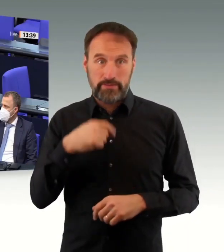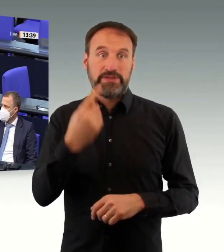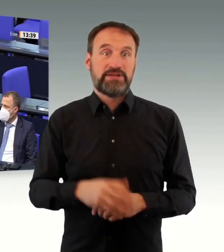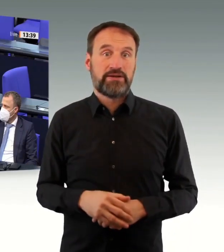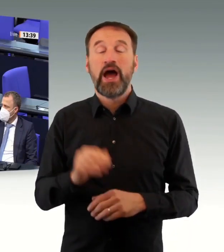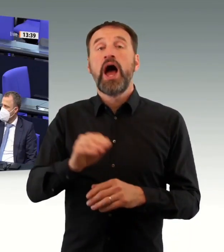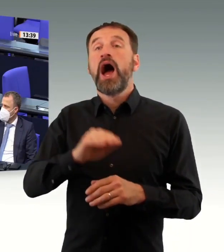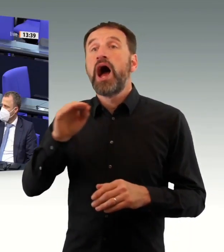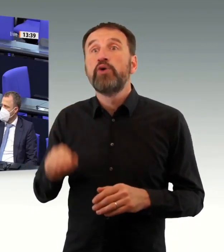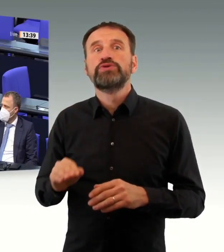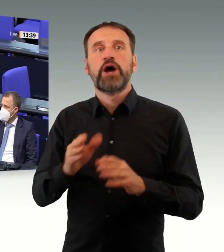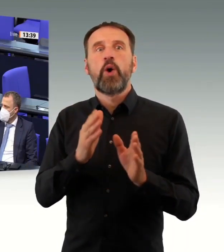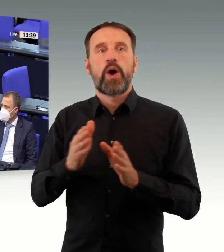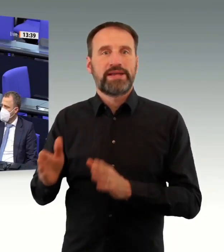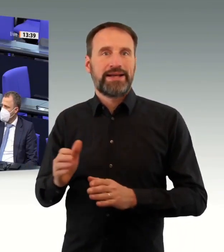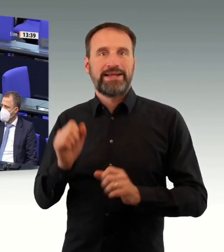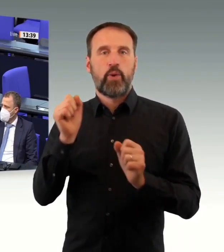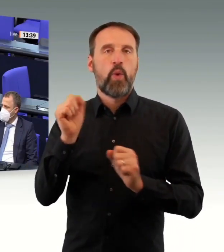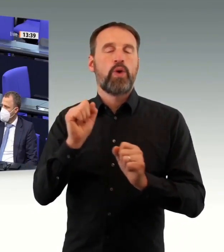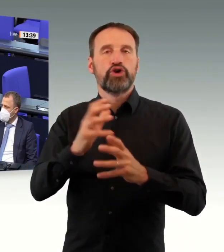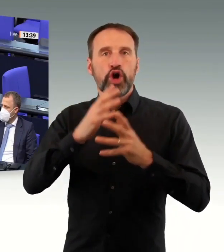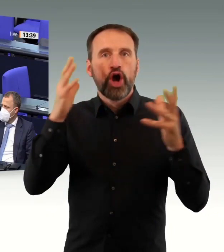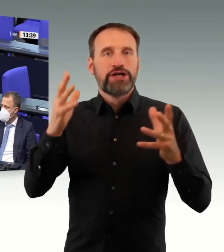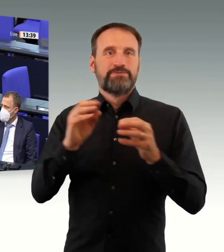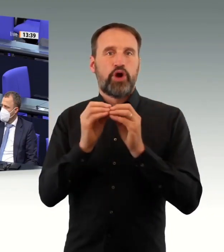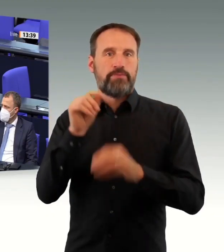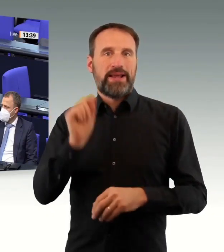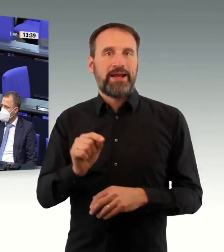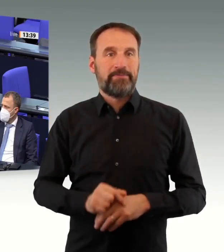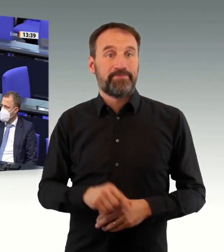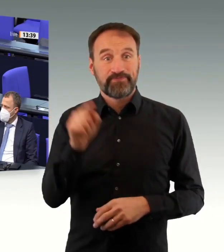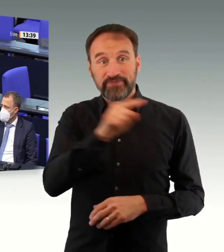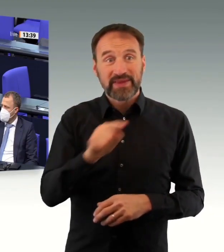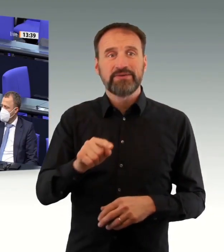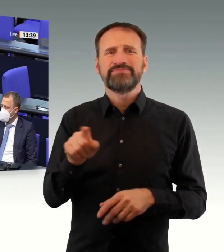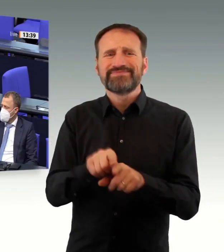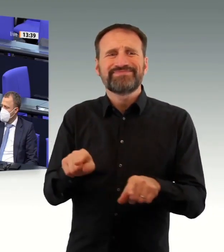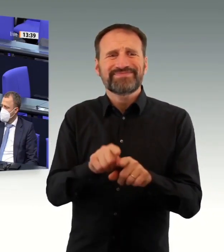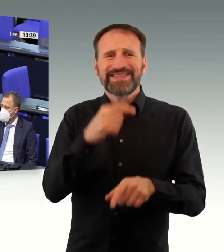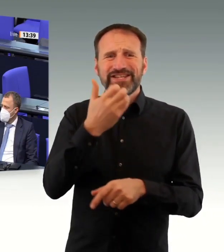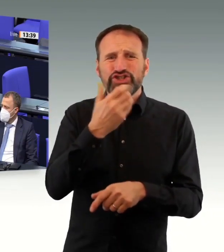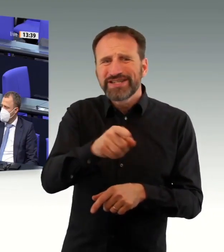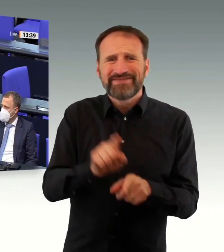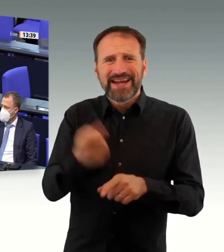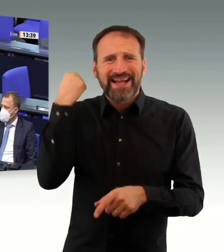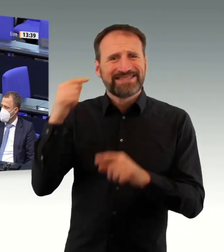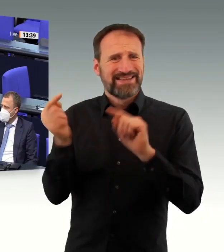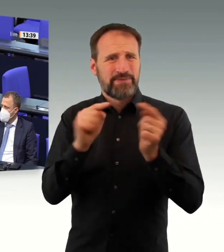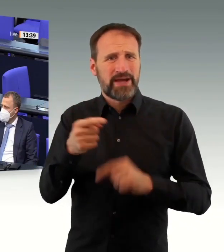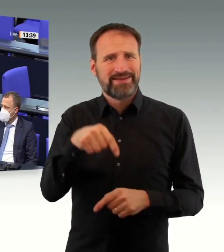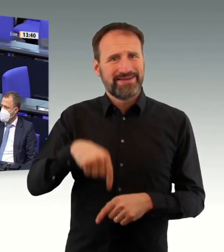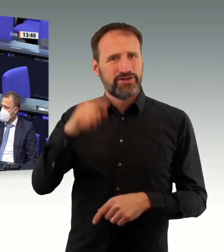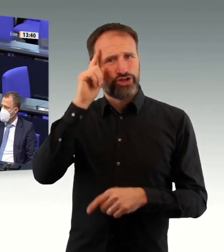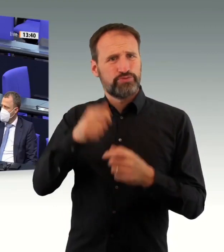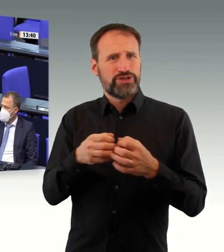und dort versuchen, politische Gegner Mundtut zu machen, indem Sie Corona leugnen. Nichts anderes ist es, was Sie hier tun. Ich finde das erbärmlich.